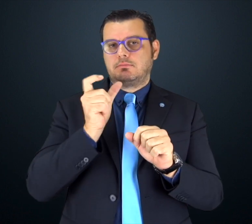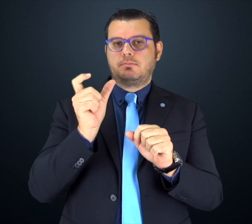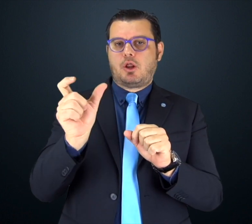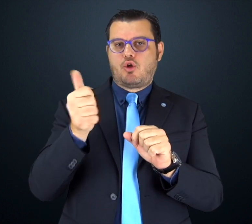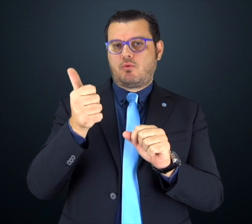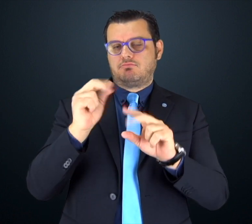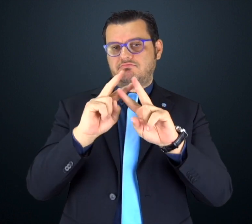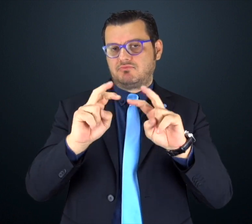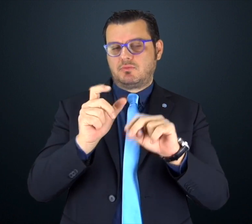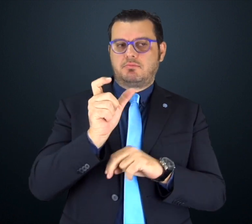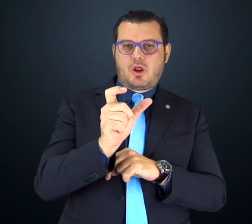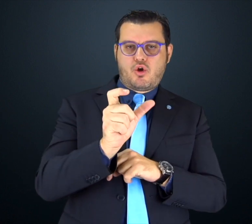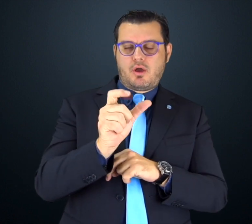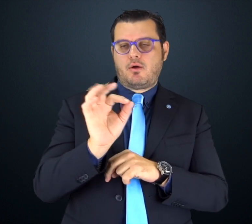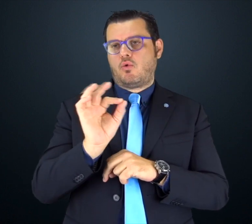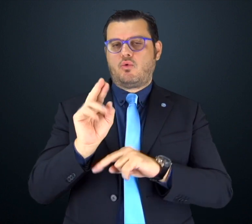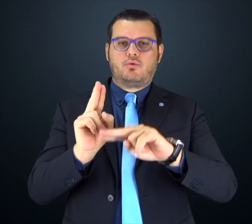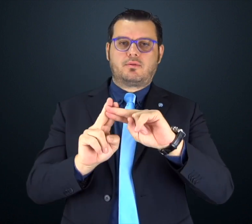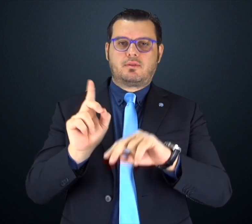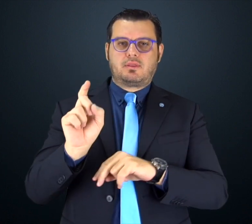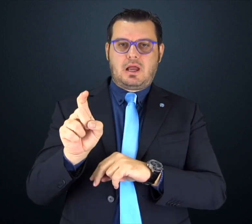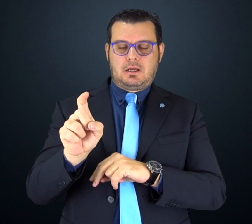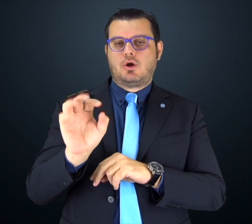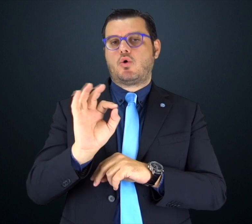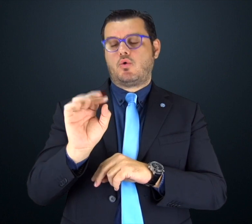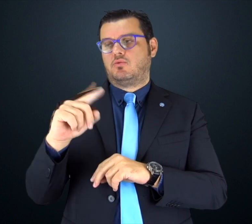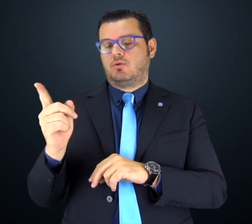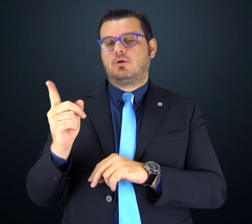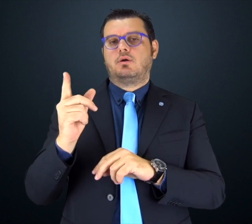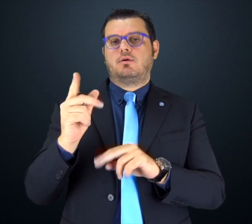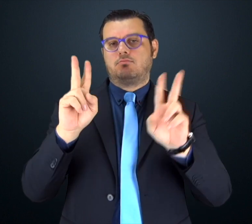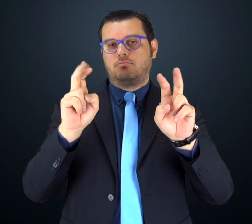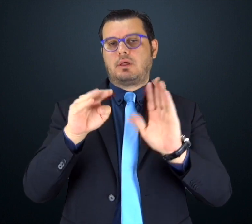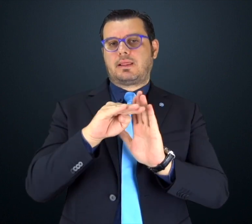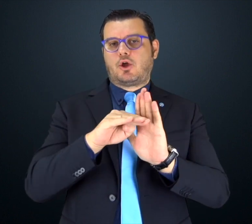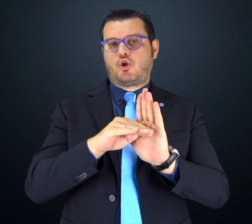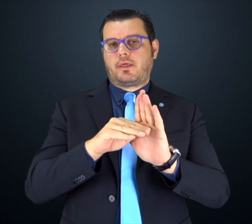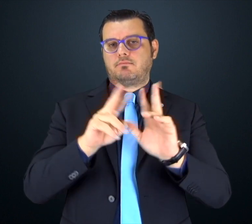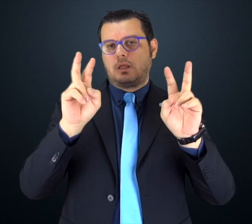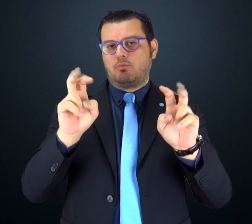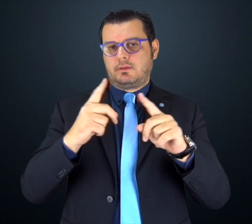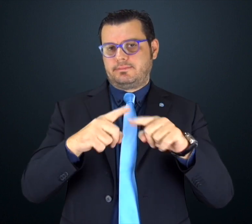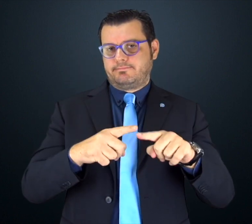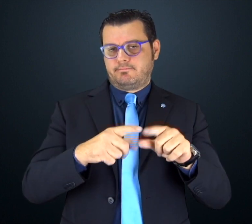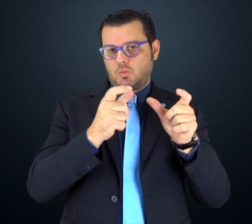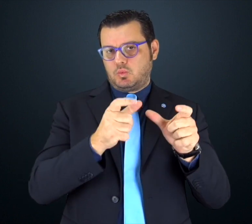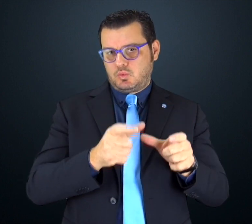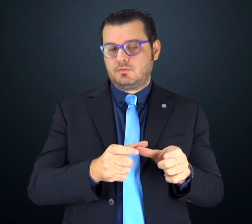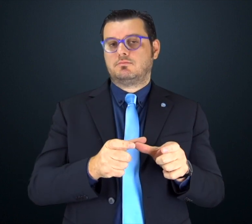Quindi digitando una parola compaiono in automatico una serie di risultati, testi e video. Con questo